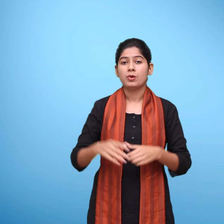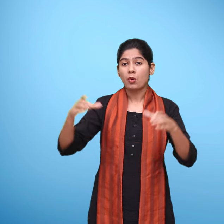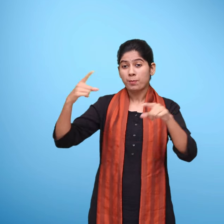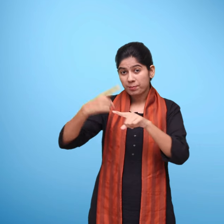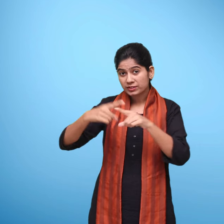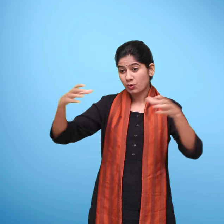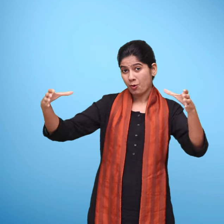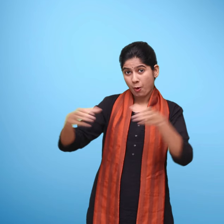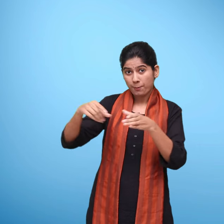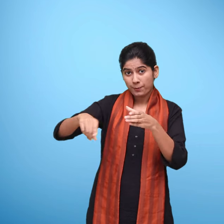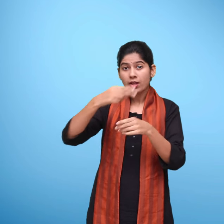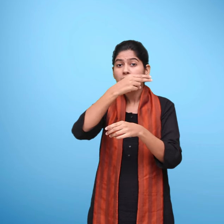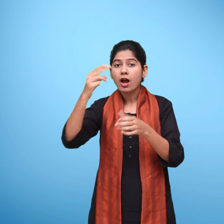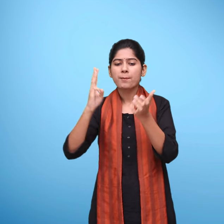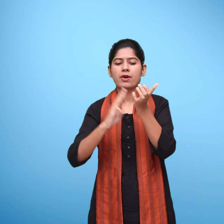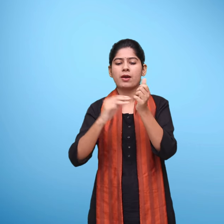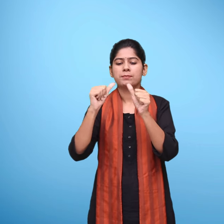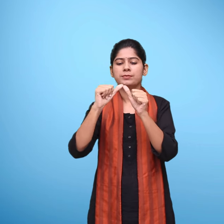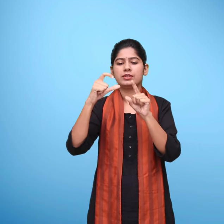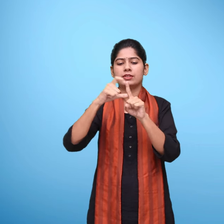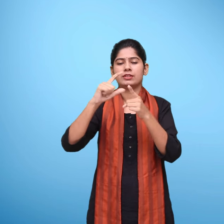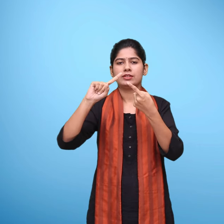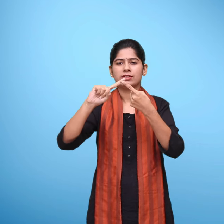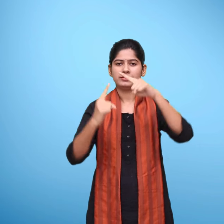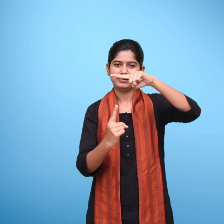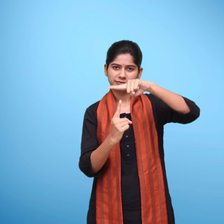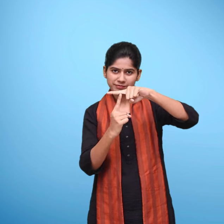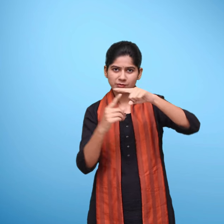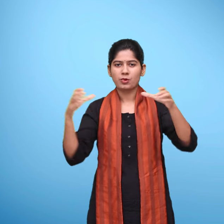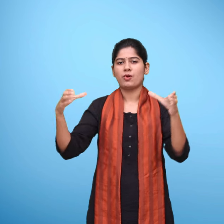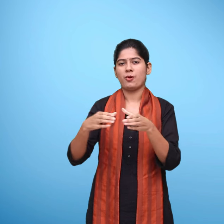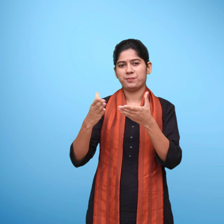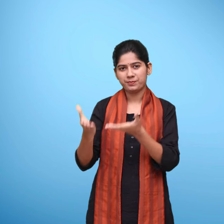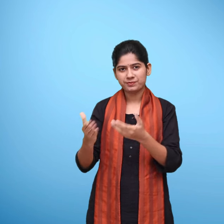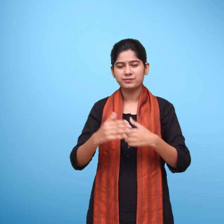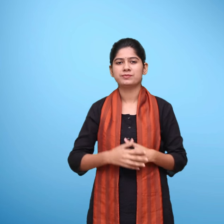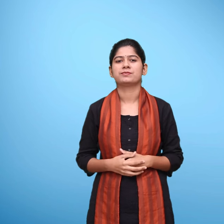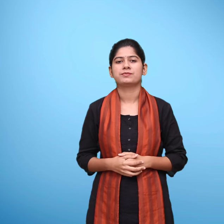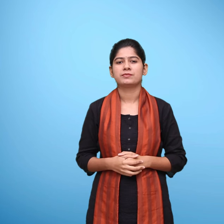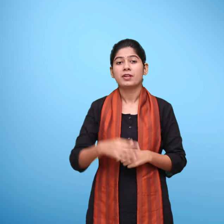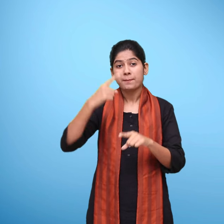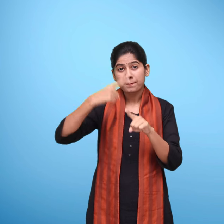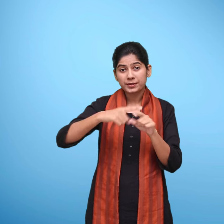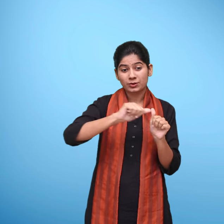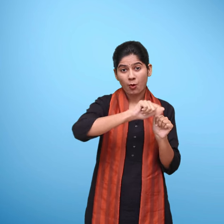राष्ट्रिय संचालन समिती एवं अध्यक्ष मैंडेट ग्रूप और समिती के सभी सदस्यों